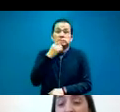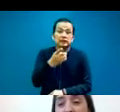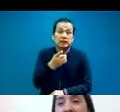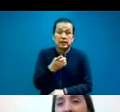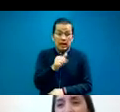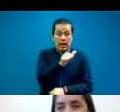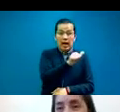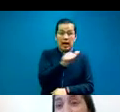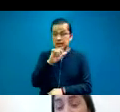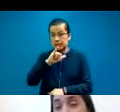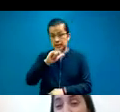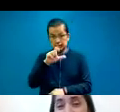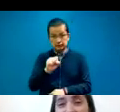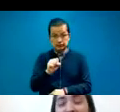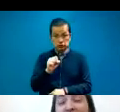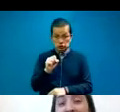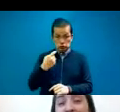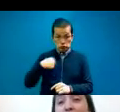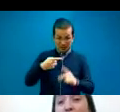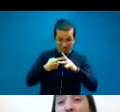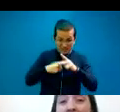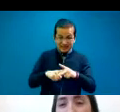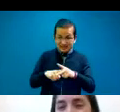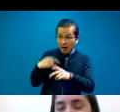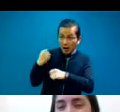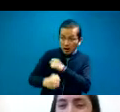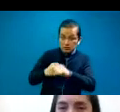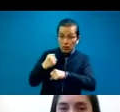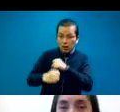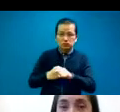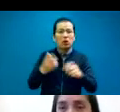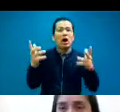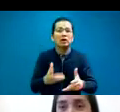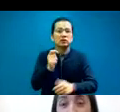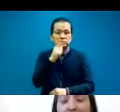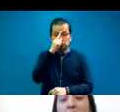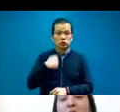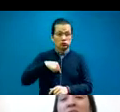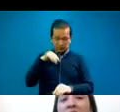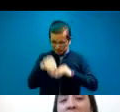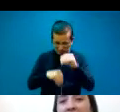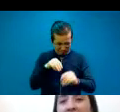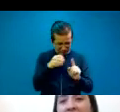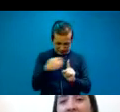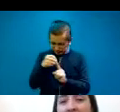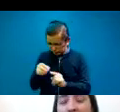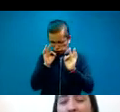fue, y lo que estamos haciendo es construir las bases de una asociación. Y esperamos que